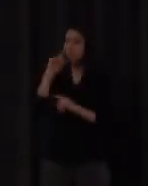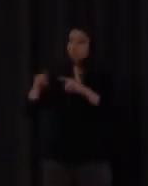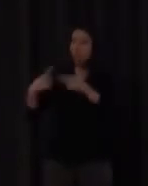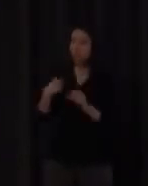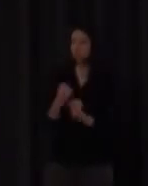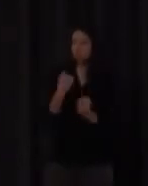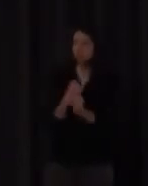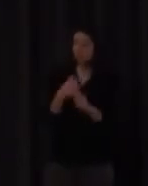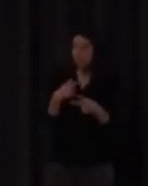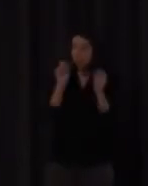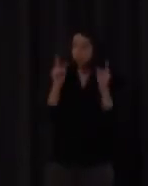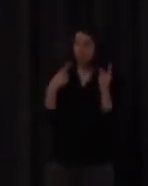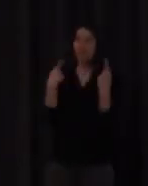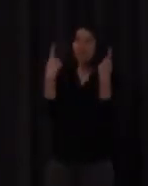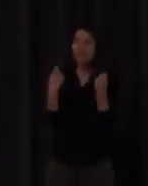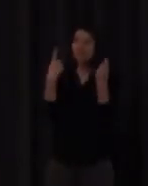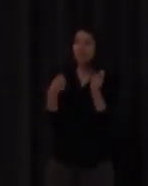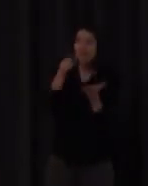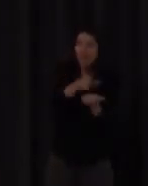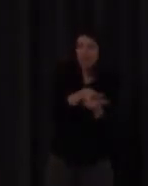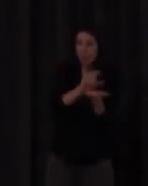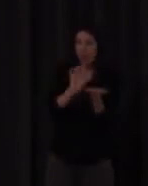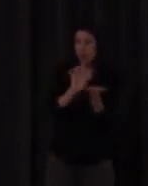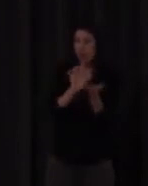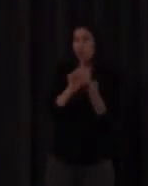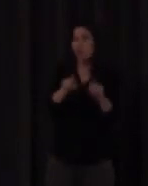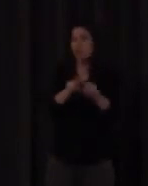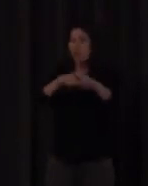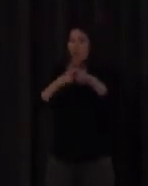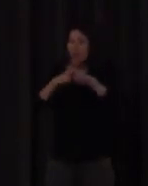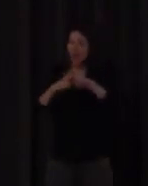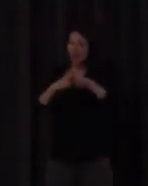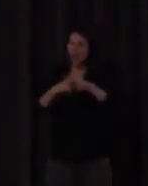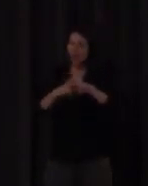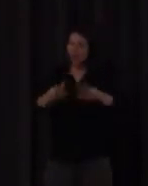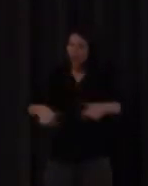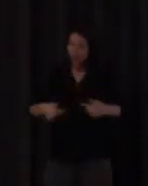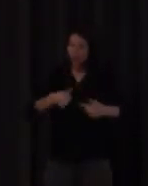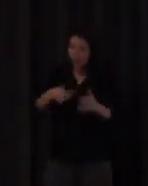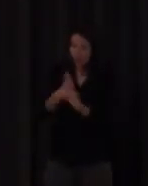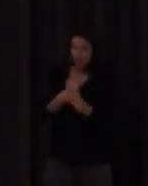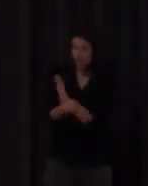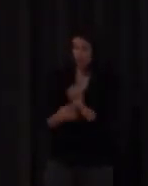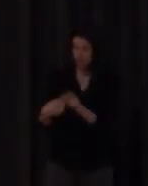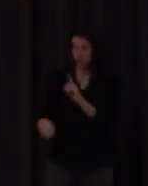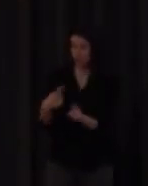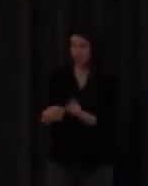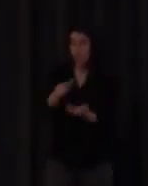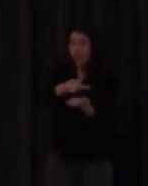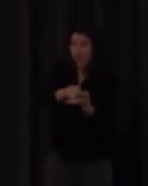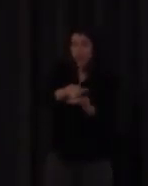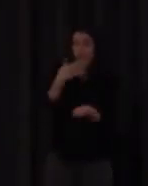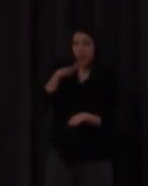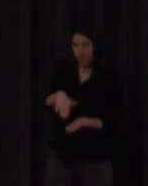lengua se necesita un vehículo capaz de explicar estas cosas es decir una lengua vehicular adecuada